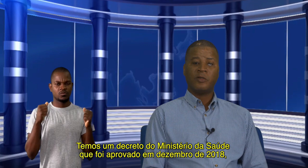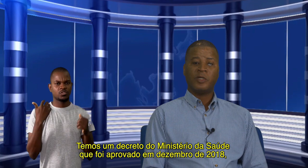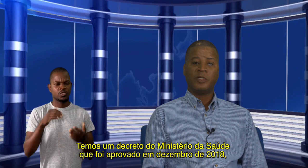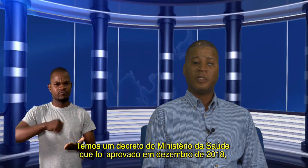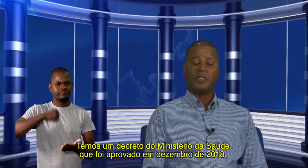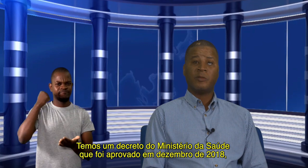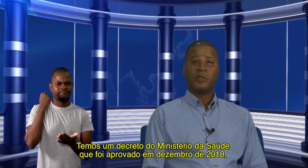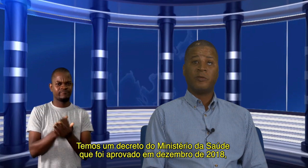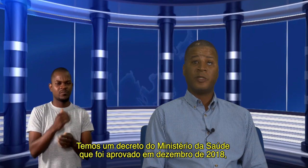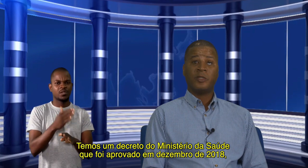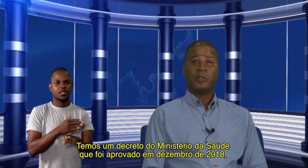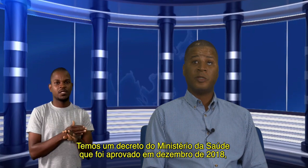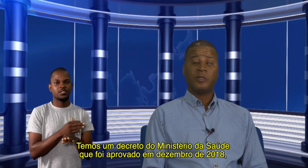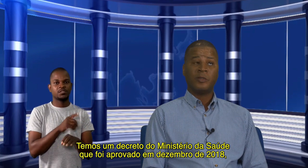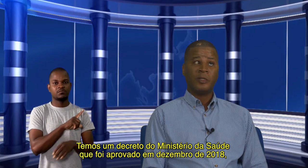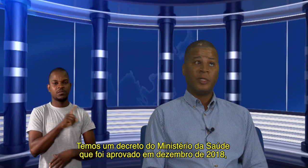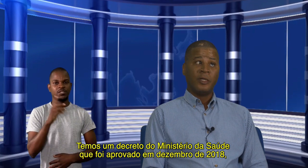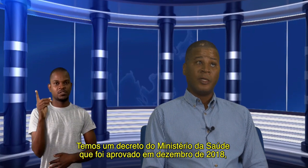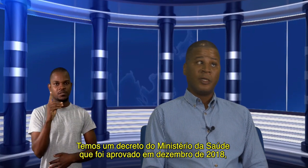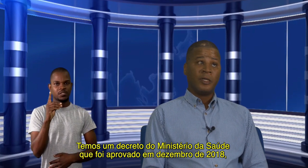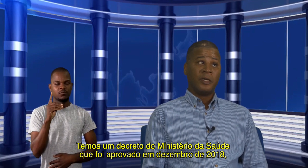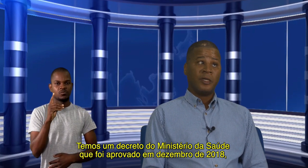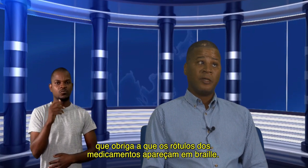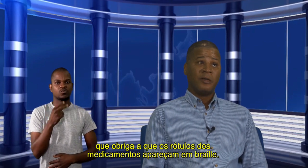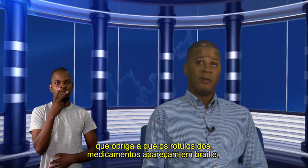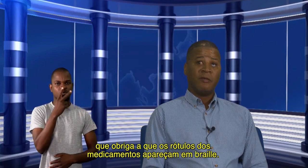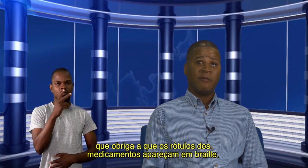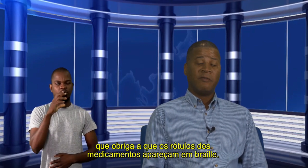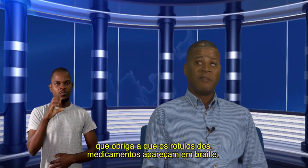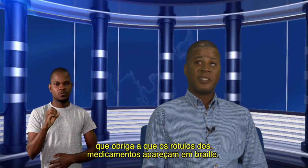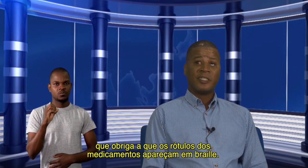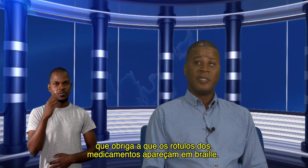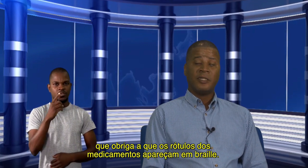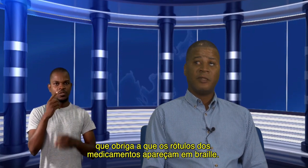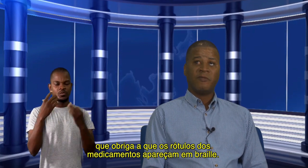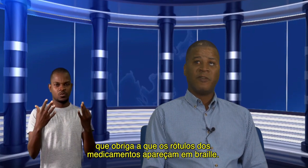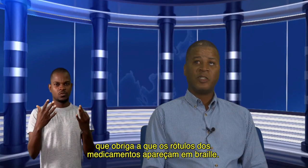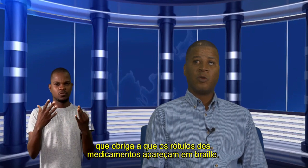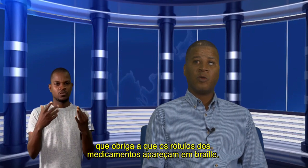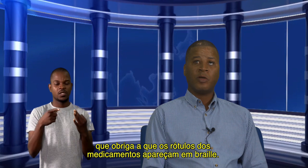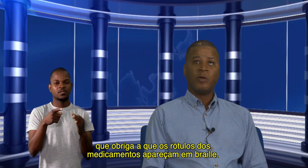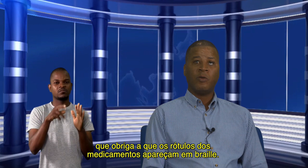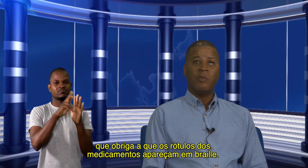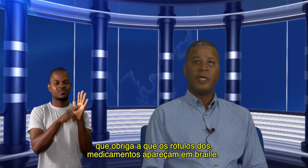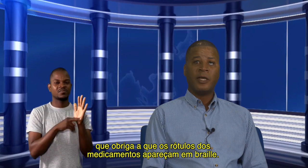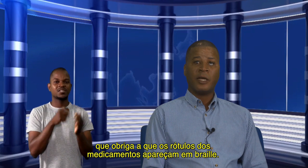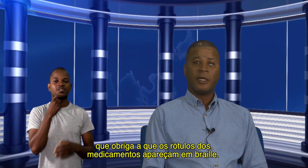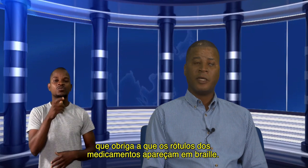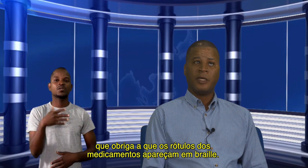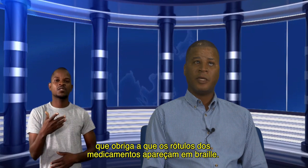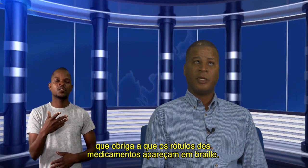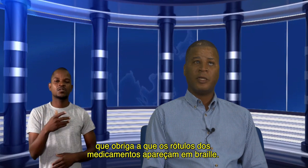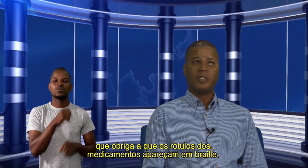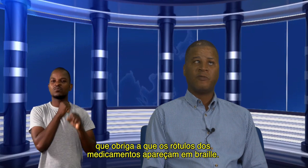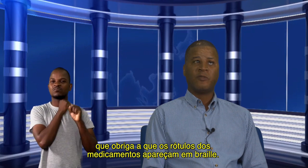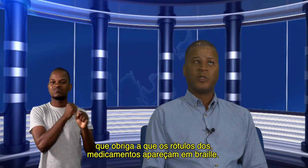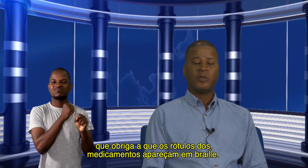dezembro de 2018 que facilita, obriga que as informações